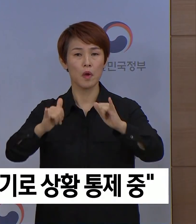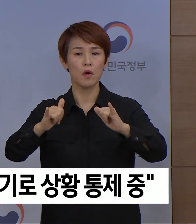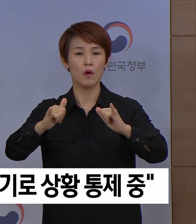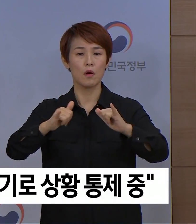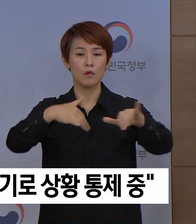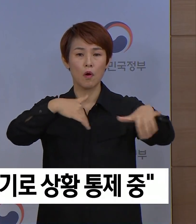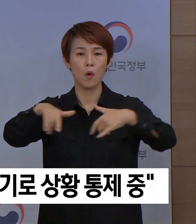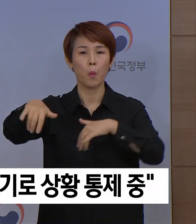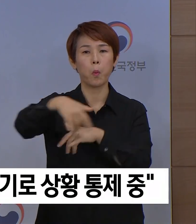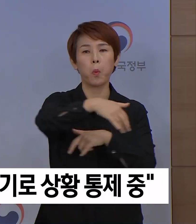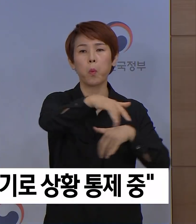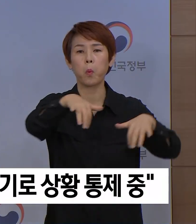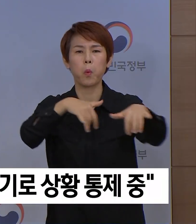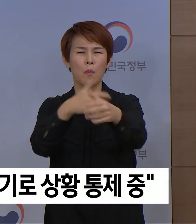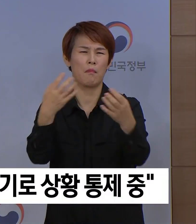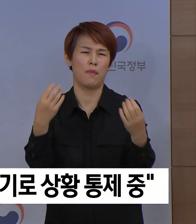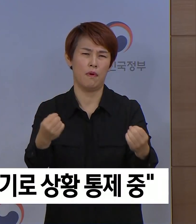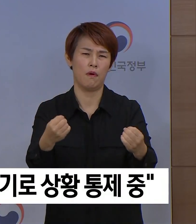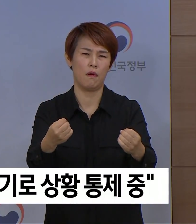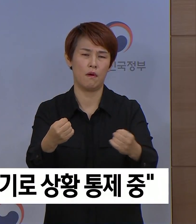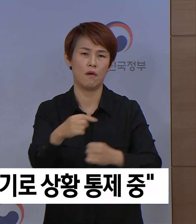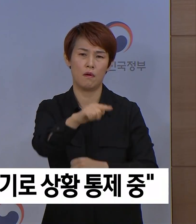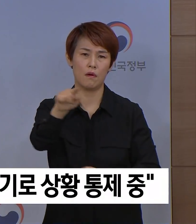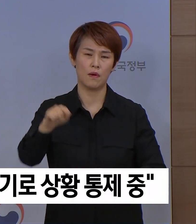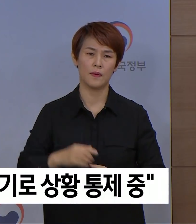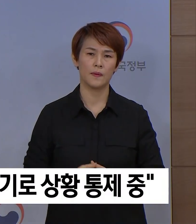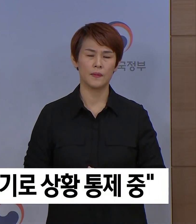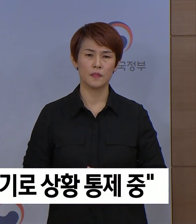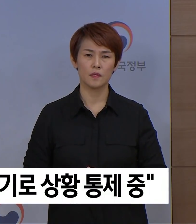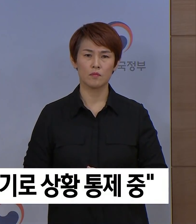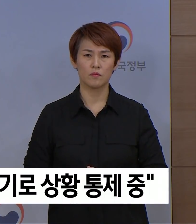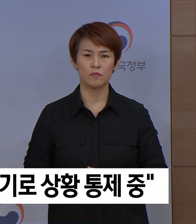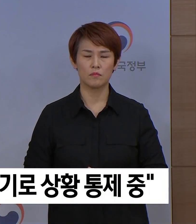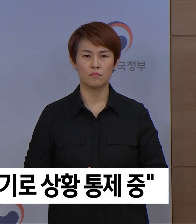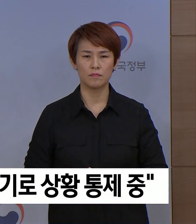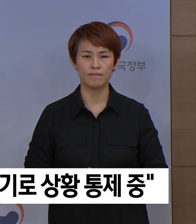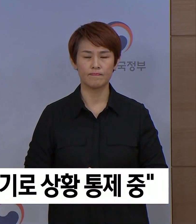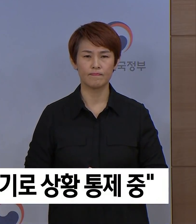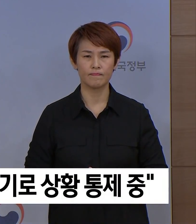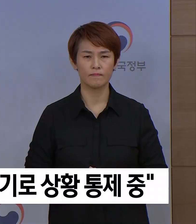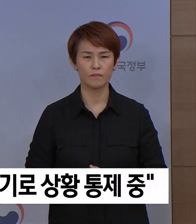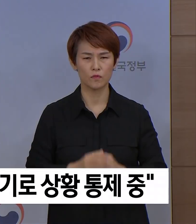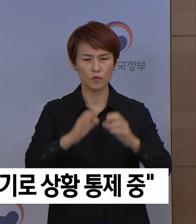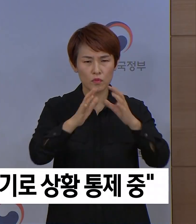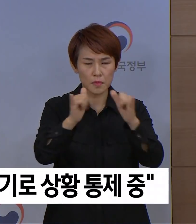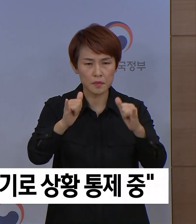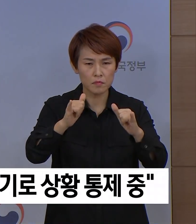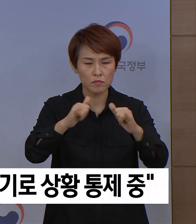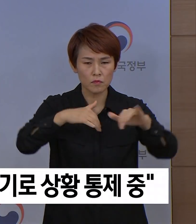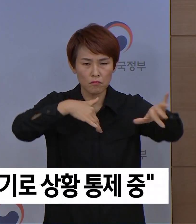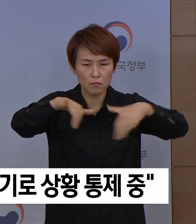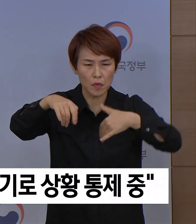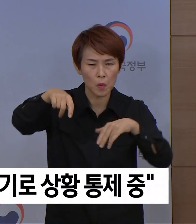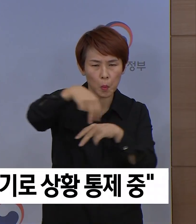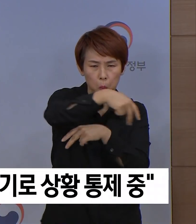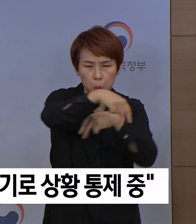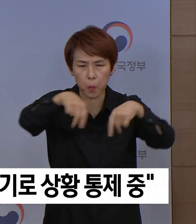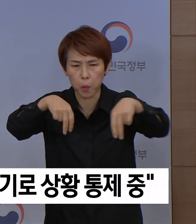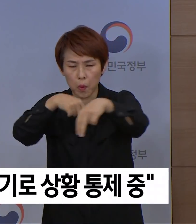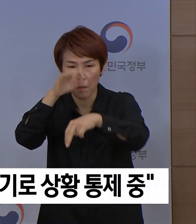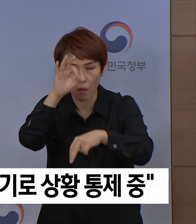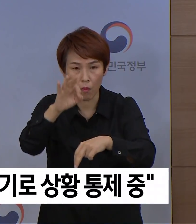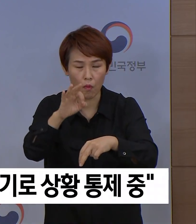증가하는 추세가 나타나고 있습니다. 기지국 정보로 살펴본 국민들의 이동량은 코로나19